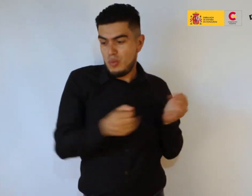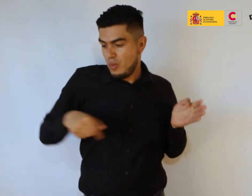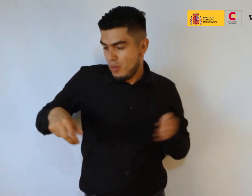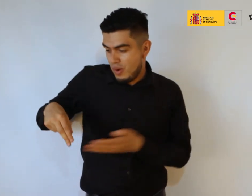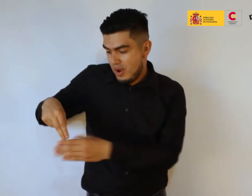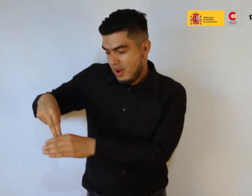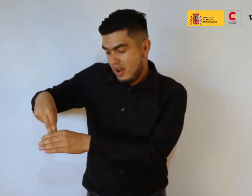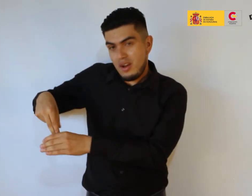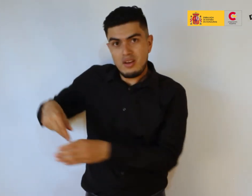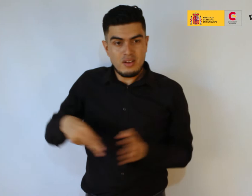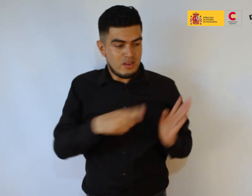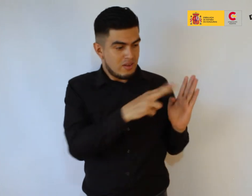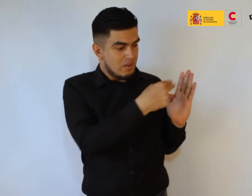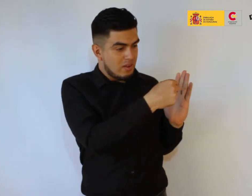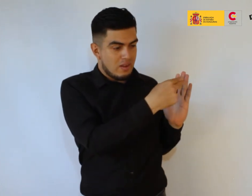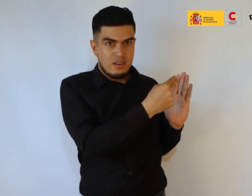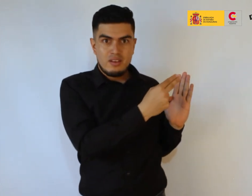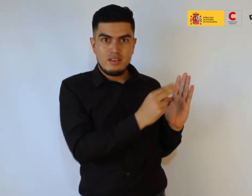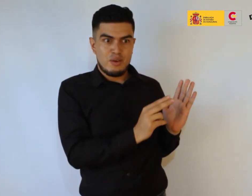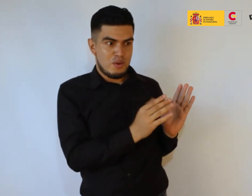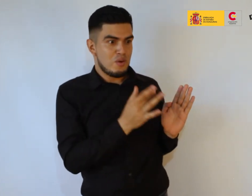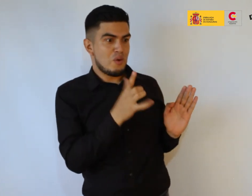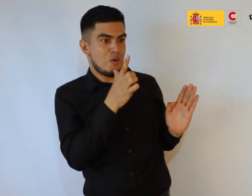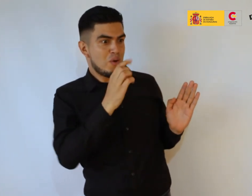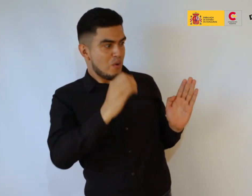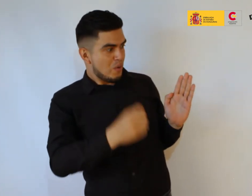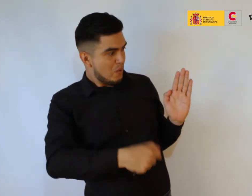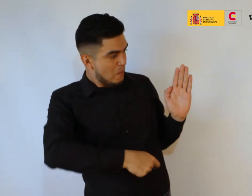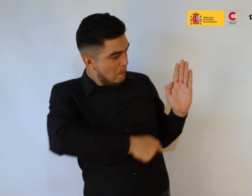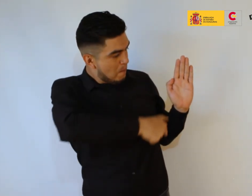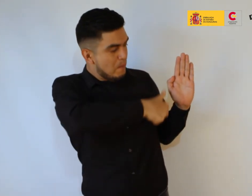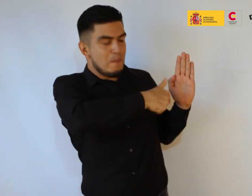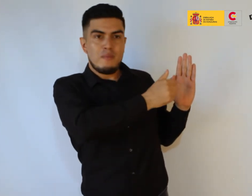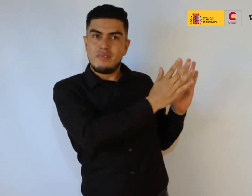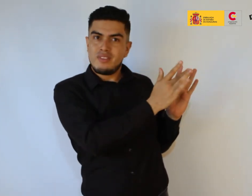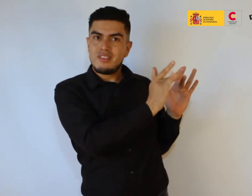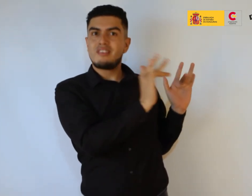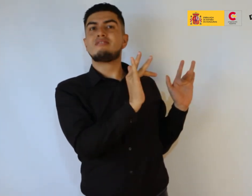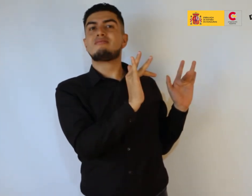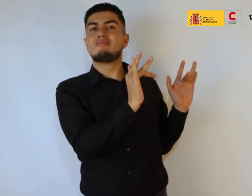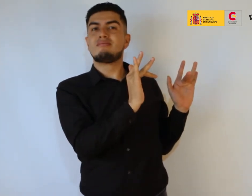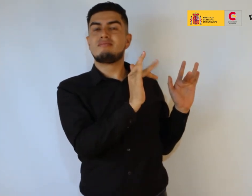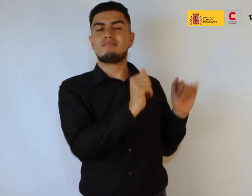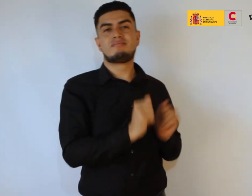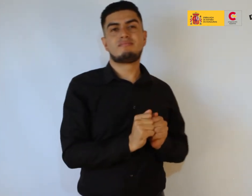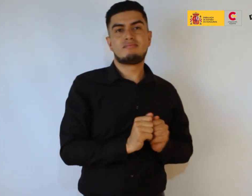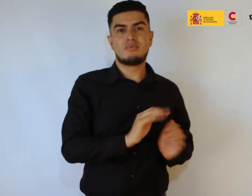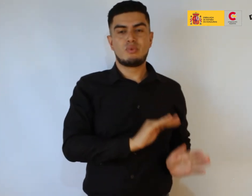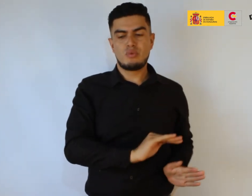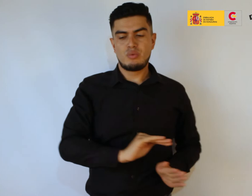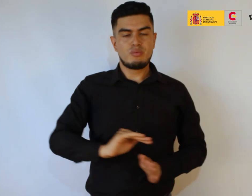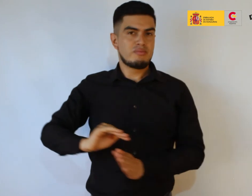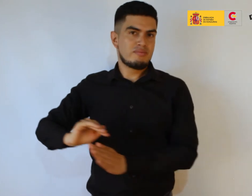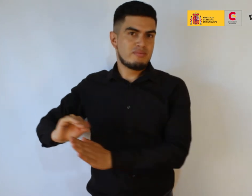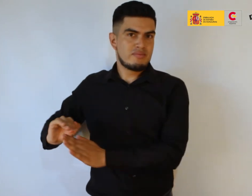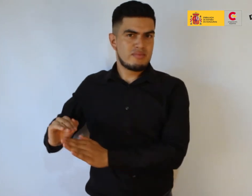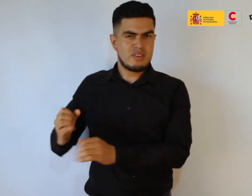pueden ver cómo brillan. Y la segunda parte de la instalación